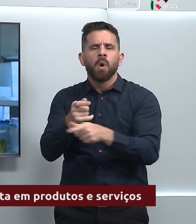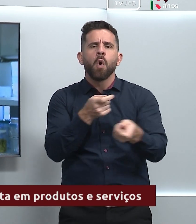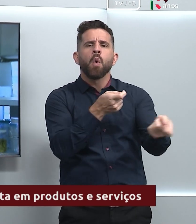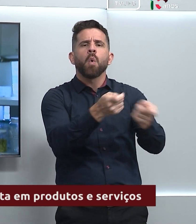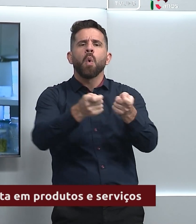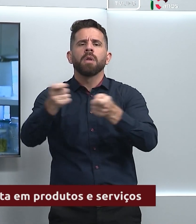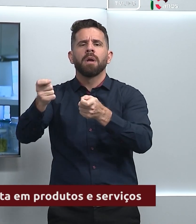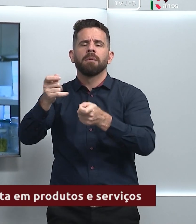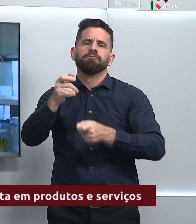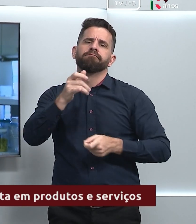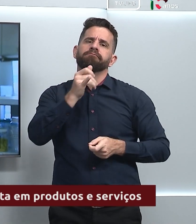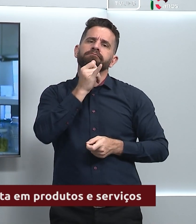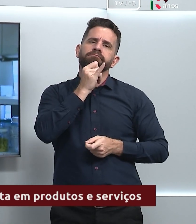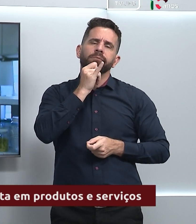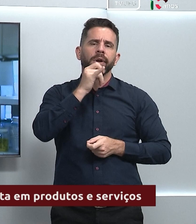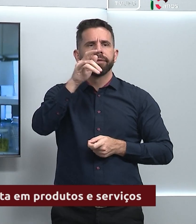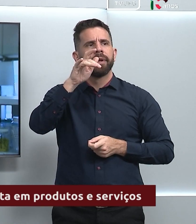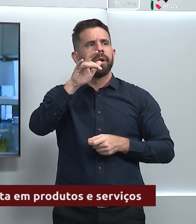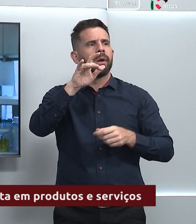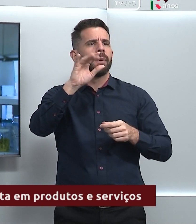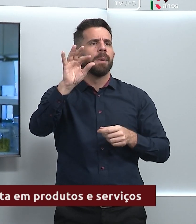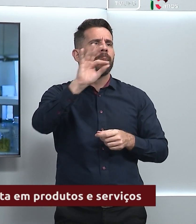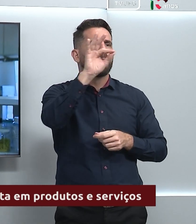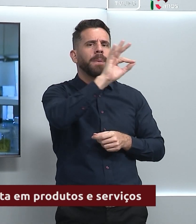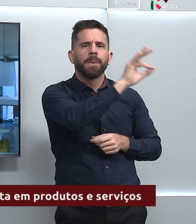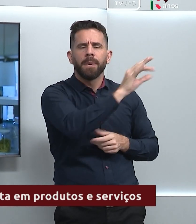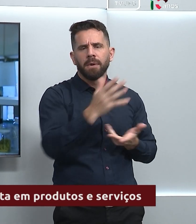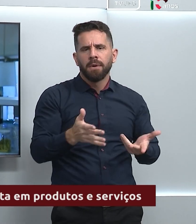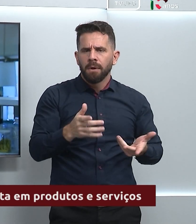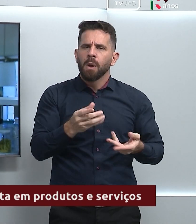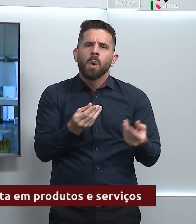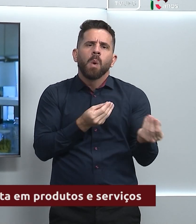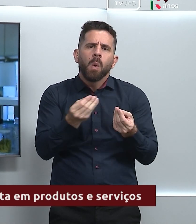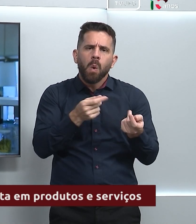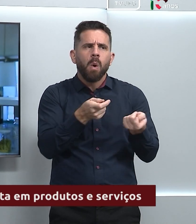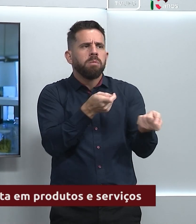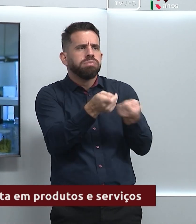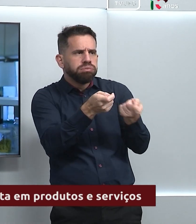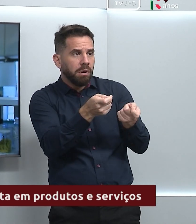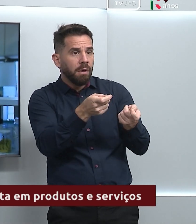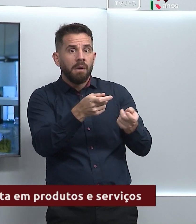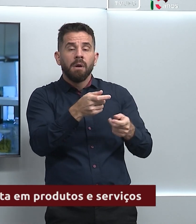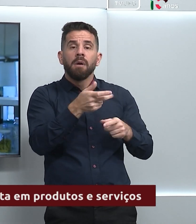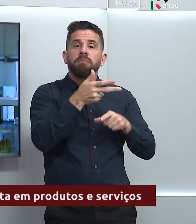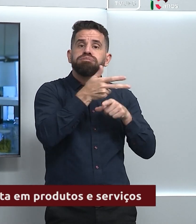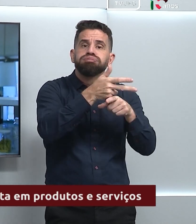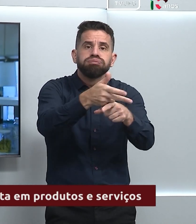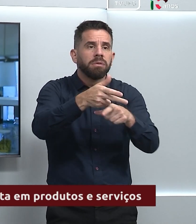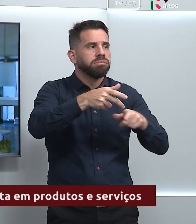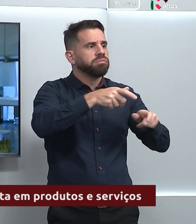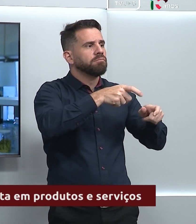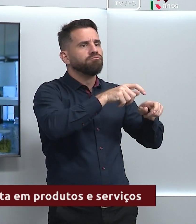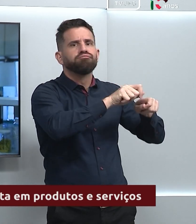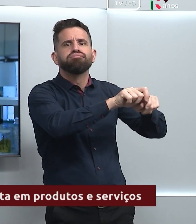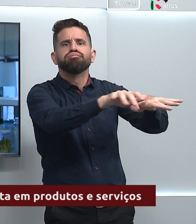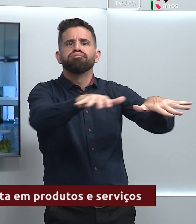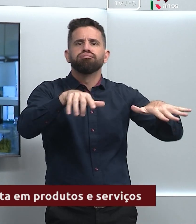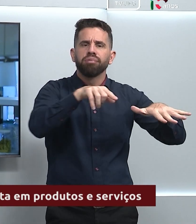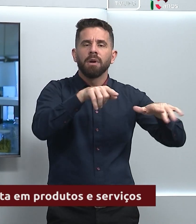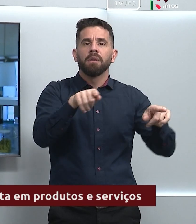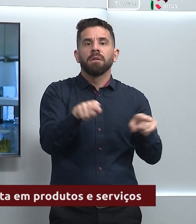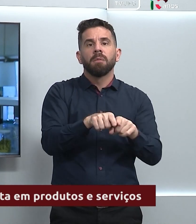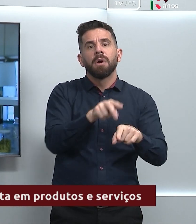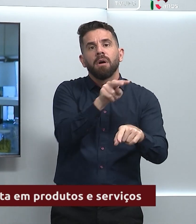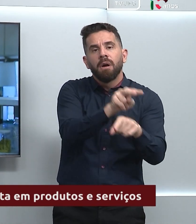exemplo, trabalhamos com questões de aplicação, de formulação e publicamos isso em revistas internacionais.